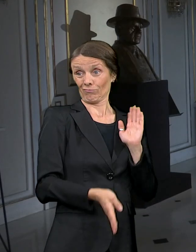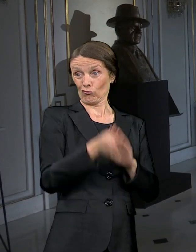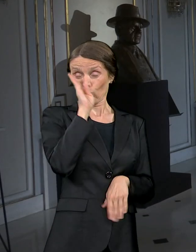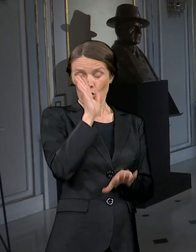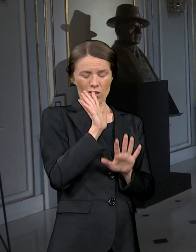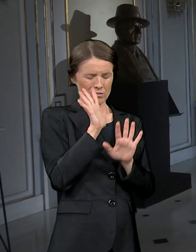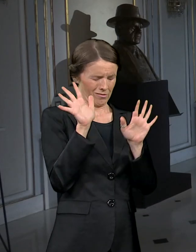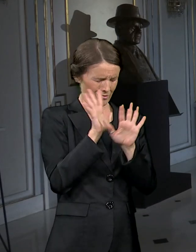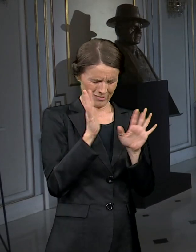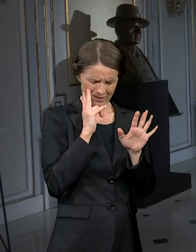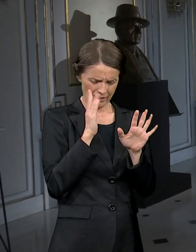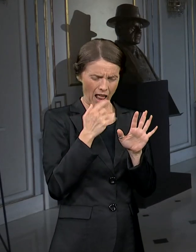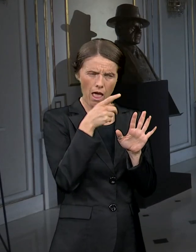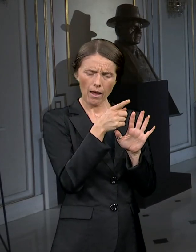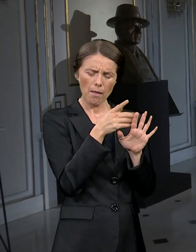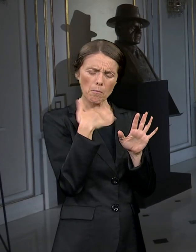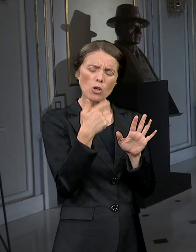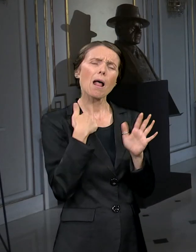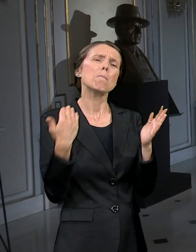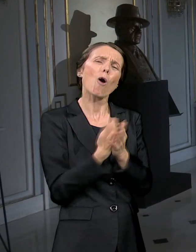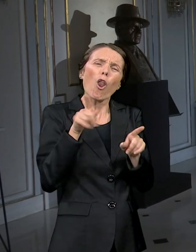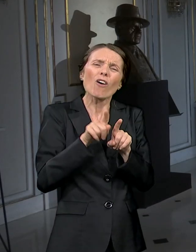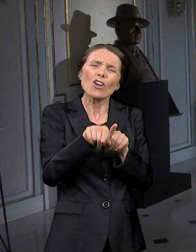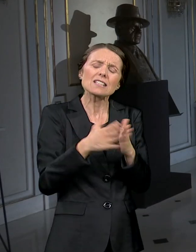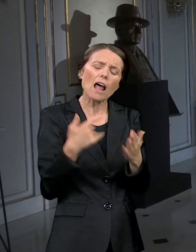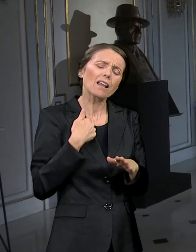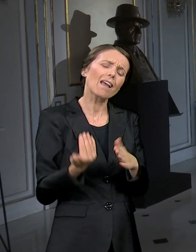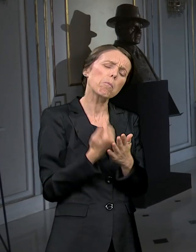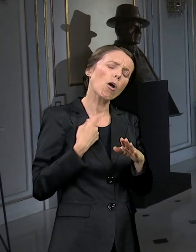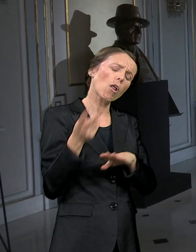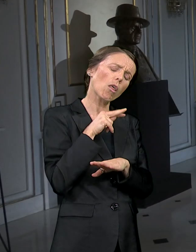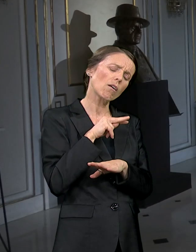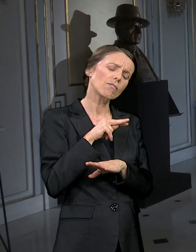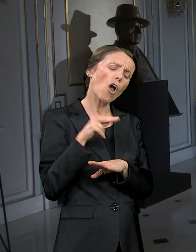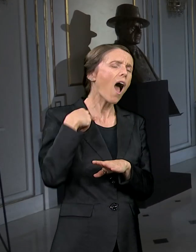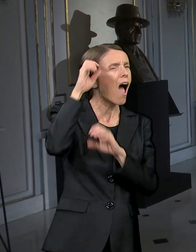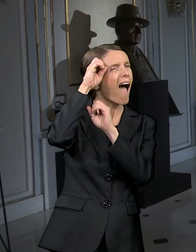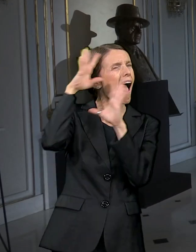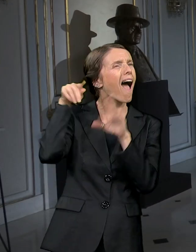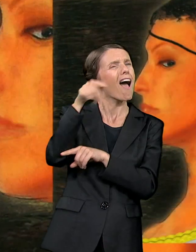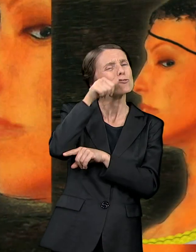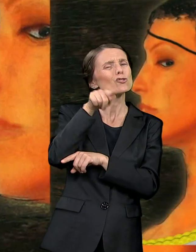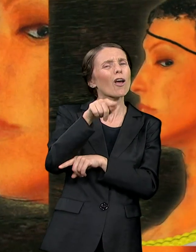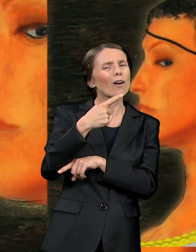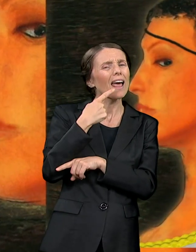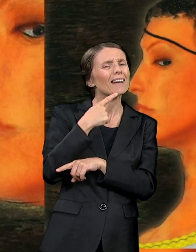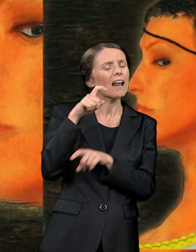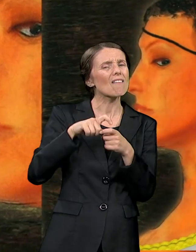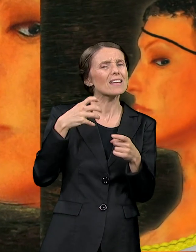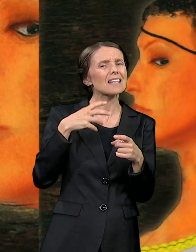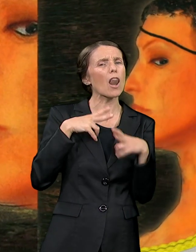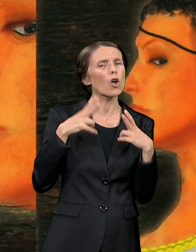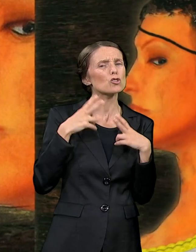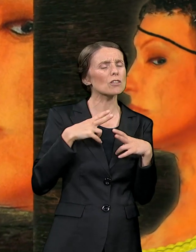ponovo ženitu. i na zapripošenje mojih mnogih, baš tako da kažem, drugarica sa katedre za ruski